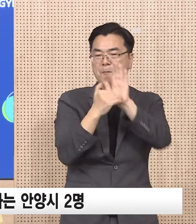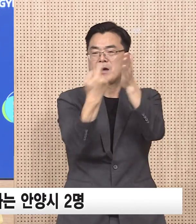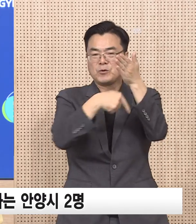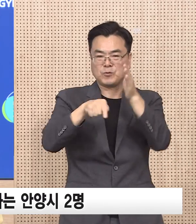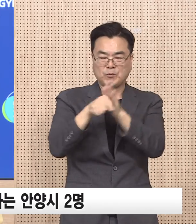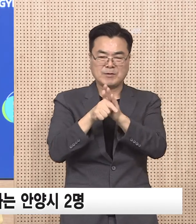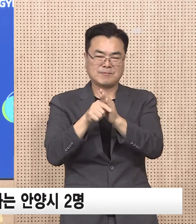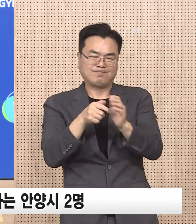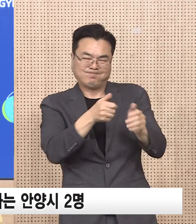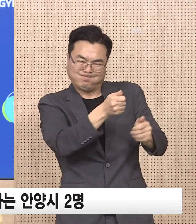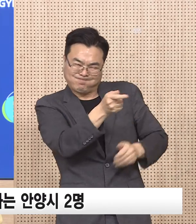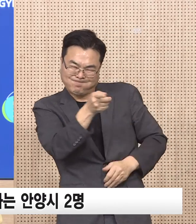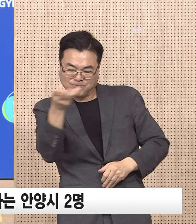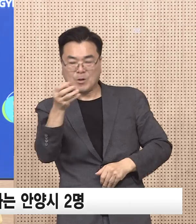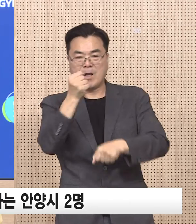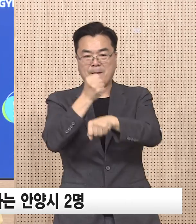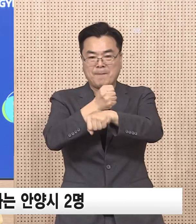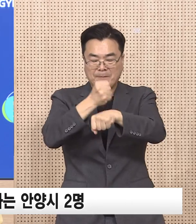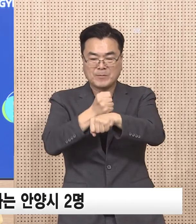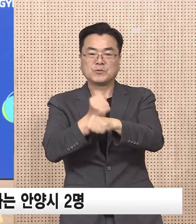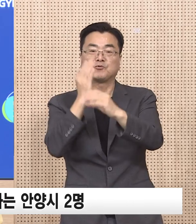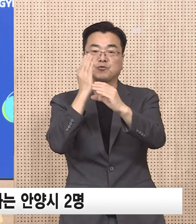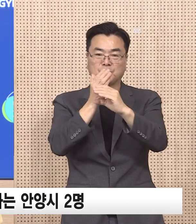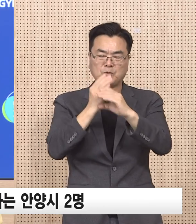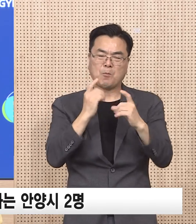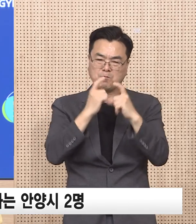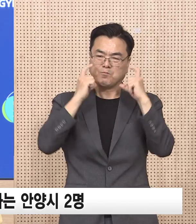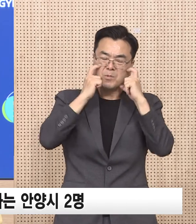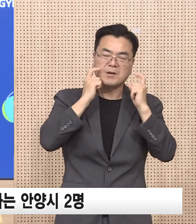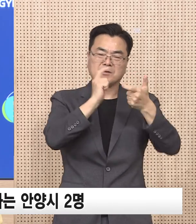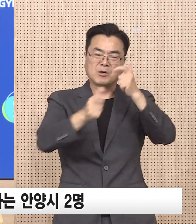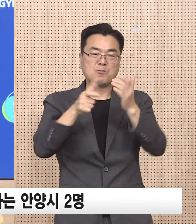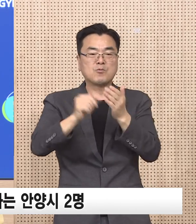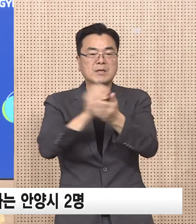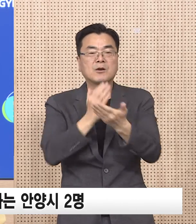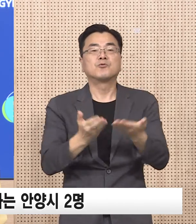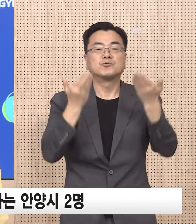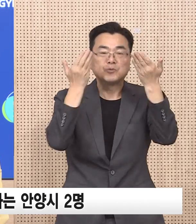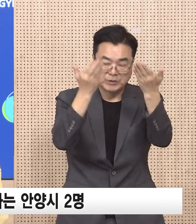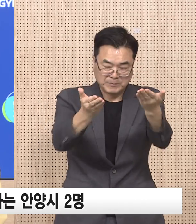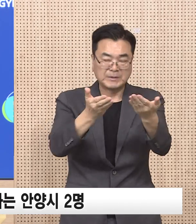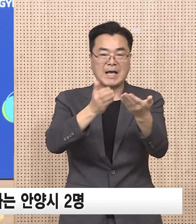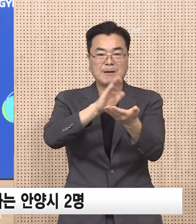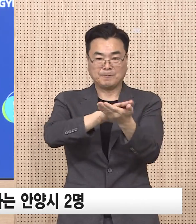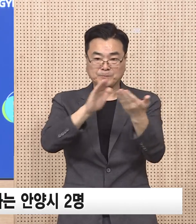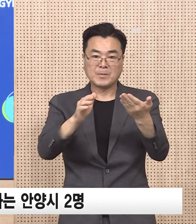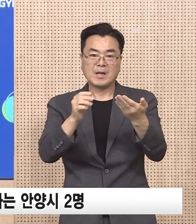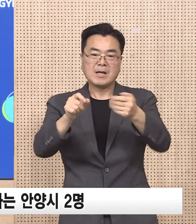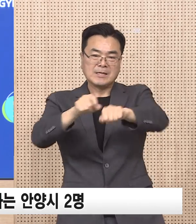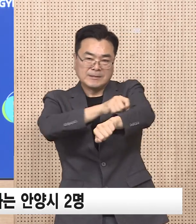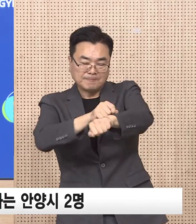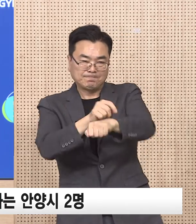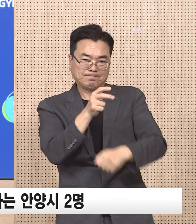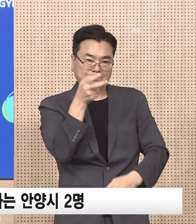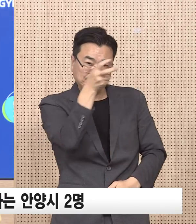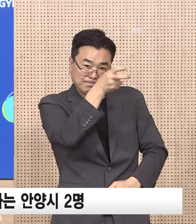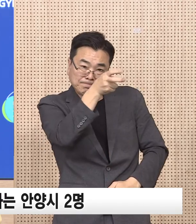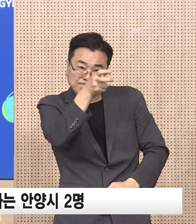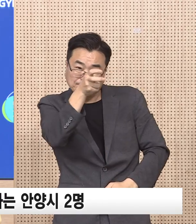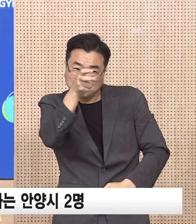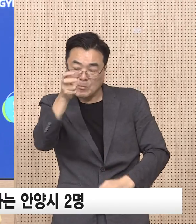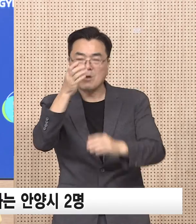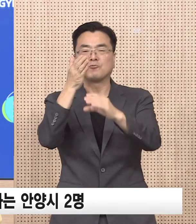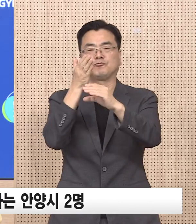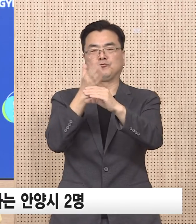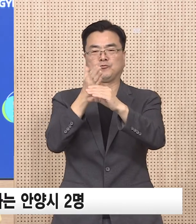제공하고 소독제, 마스크 등 방역물품을 배부하였으며 감염병 발생 사항을 지속적으로 모니터링하고 확진자 발생